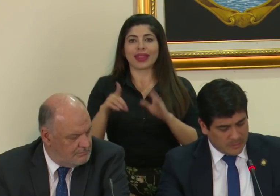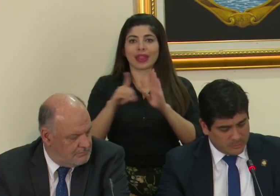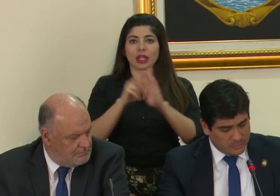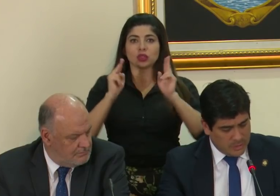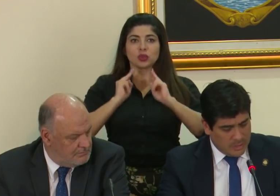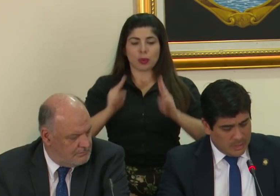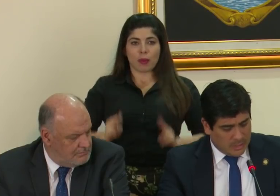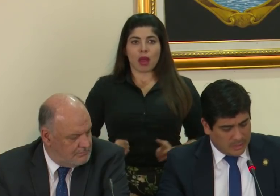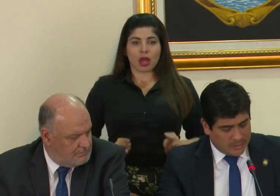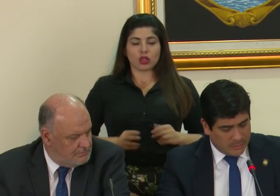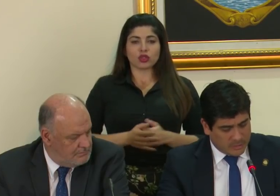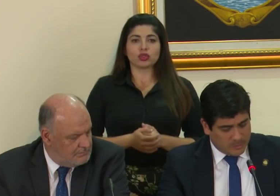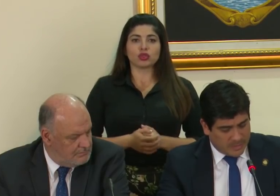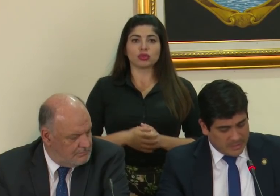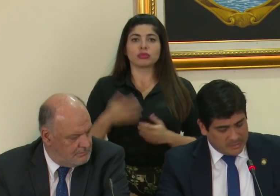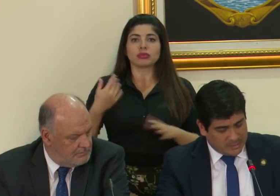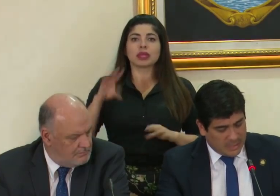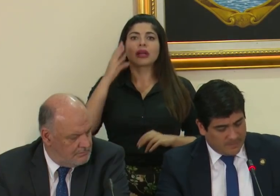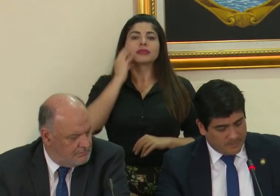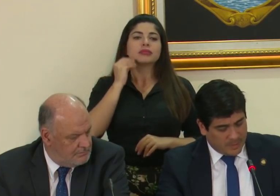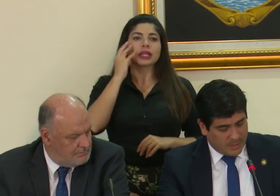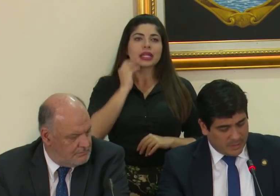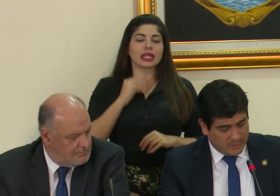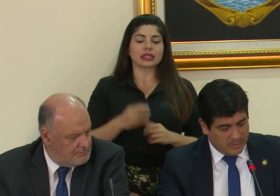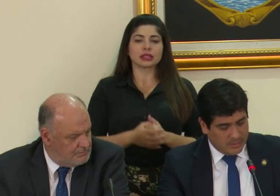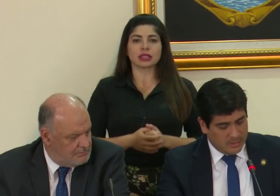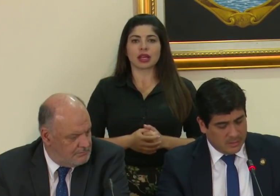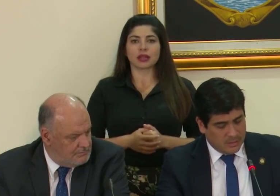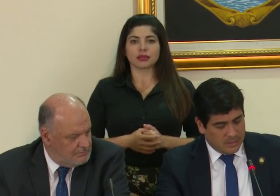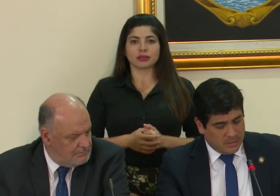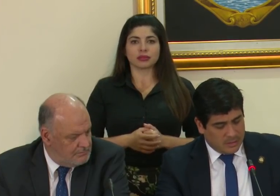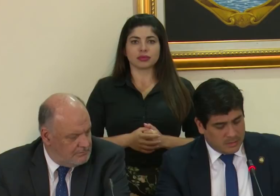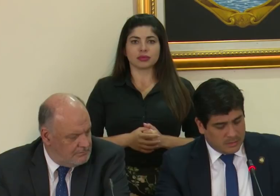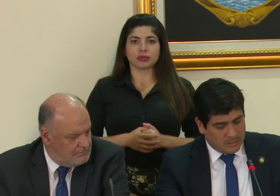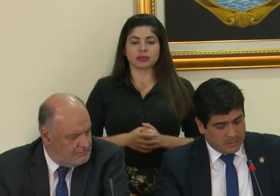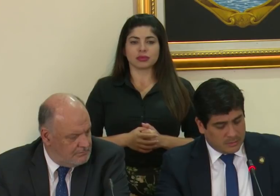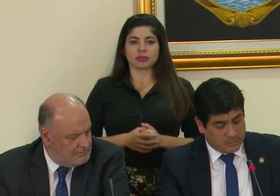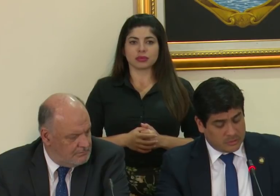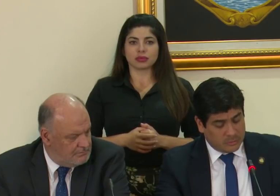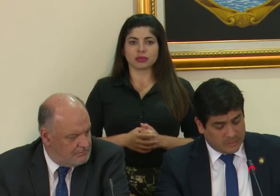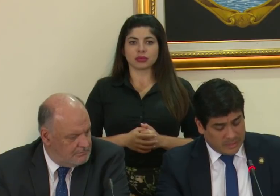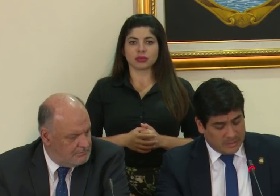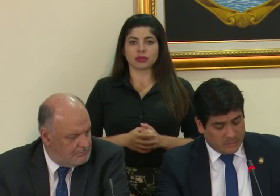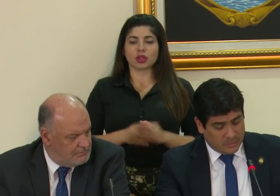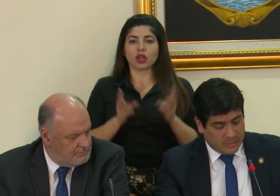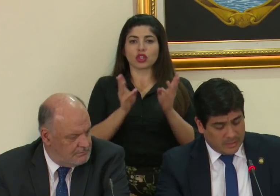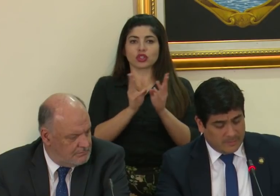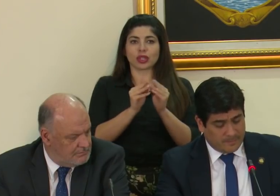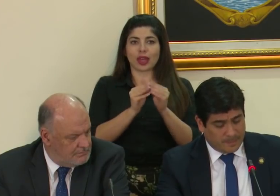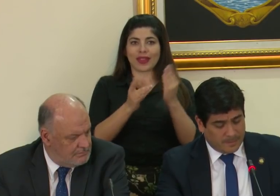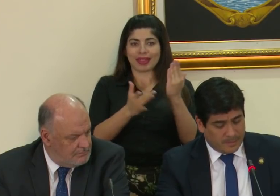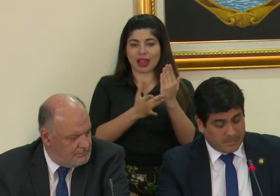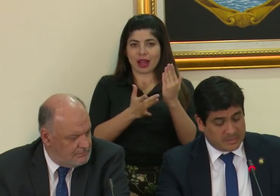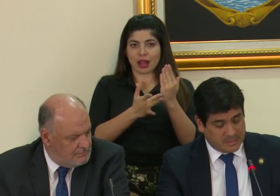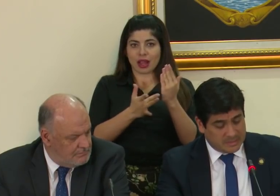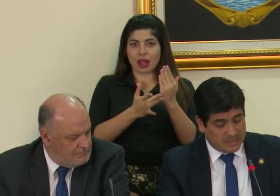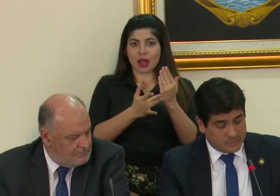Derechos Humanos, ha tenido experiencia en Consejos Técnicos de